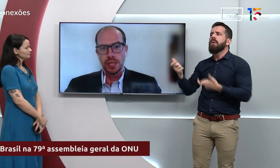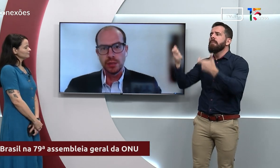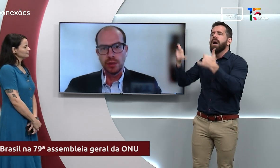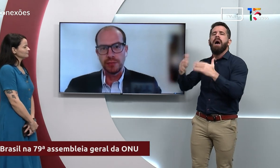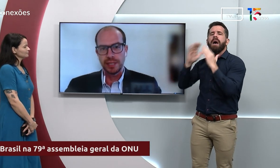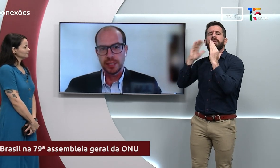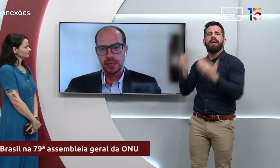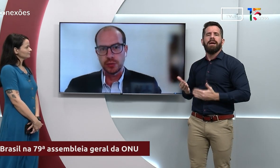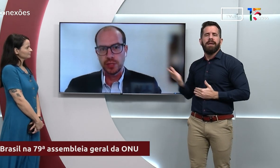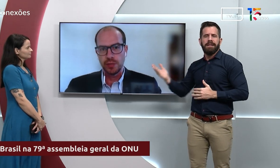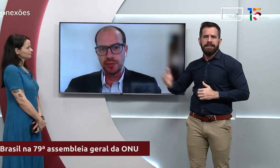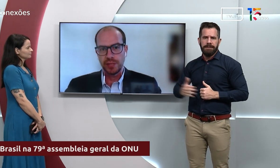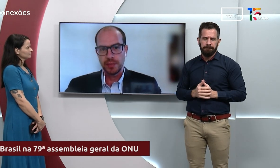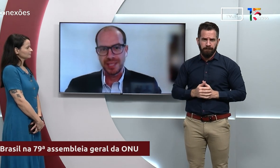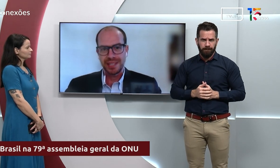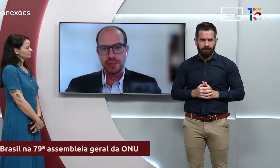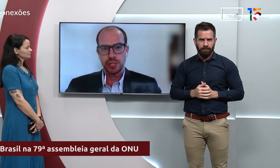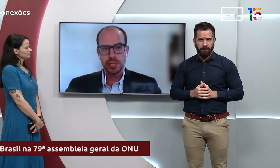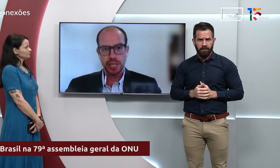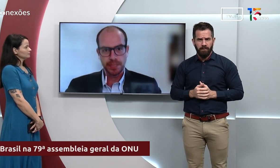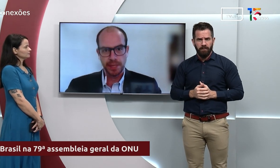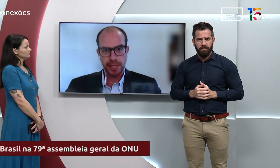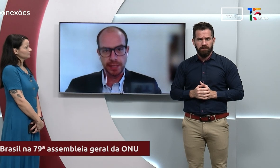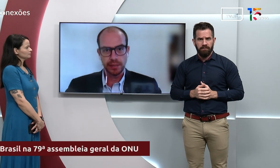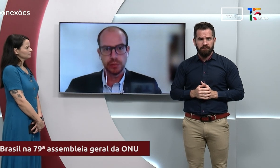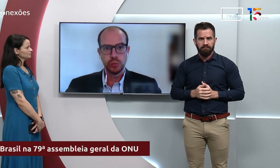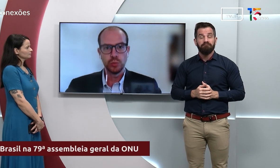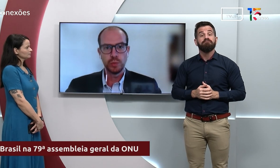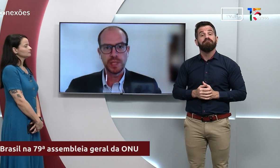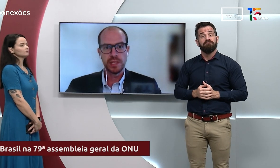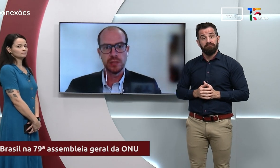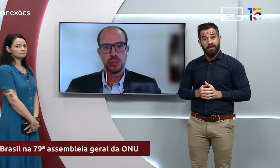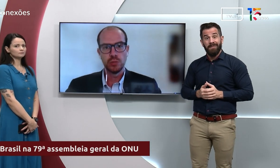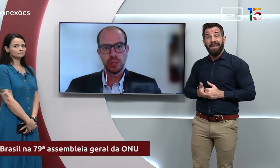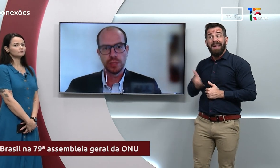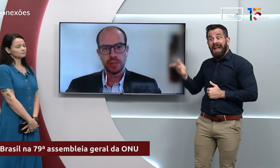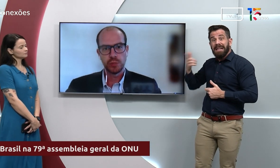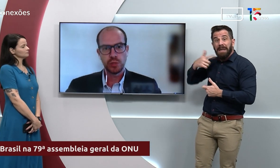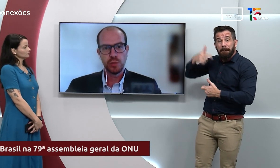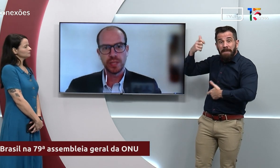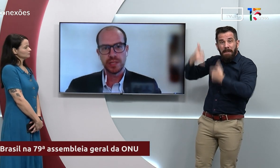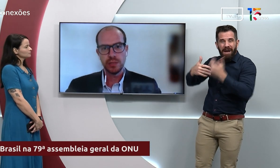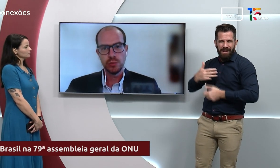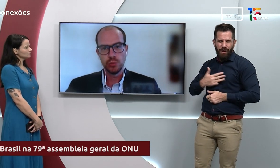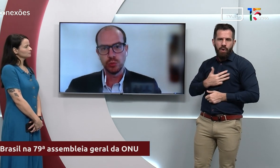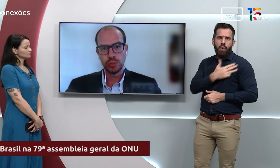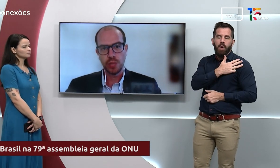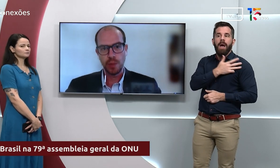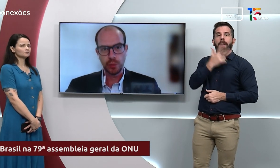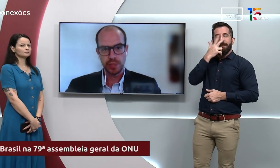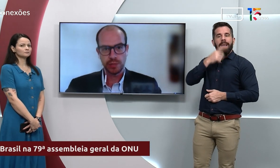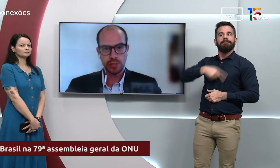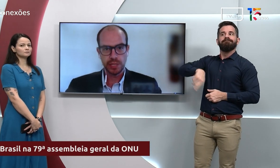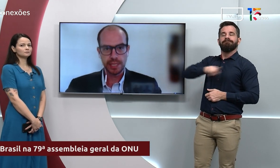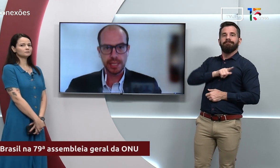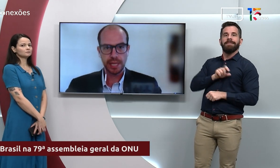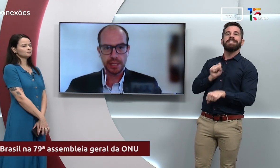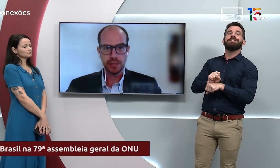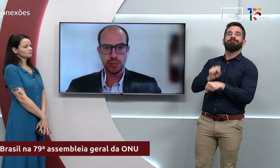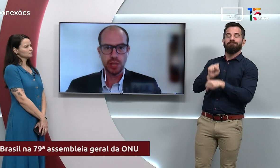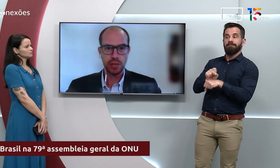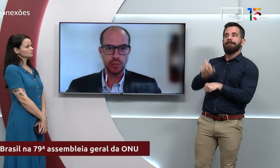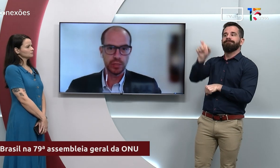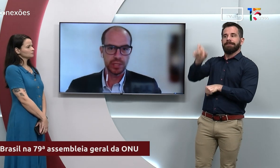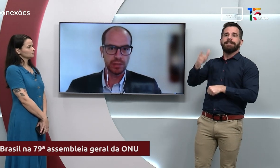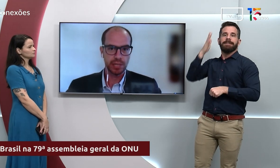Então, a fala, acho que é uma fala bastante esperada do presidente Lula. Lembramos que o Brasil tem uma posição em destaque